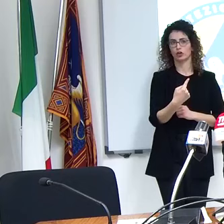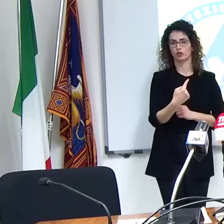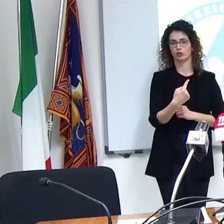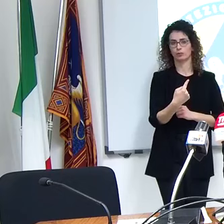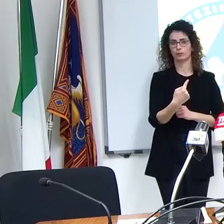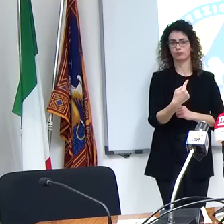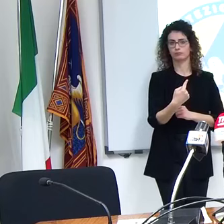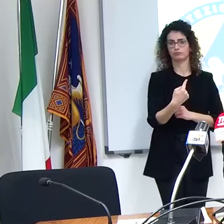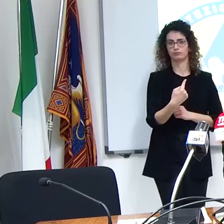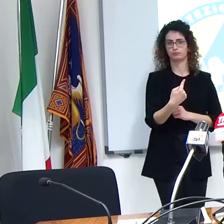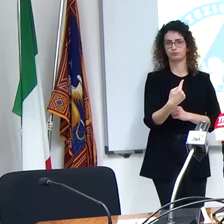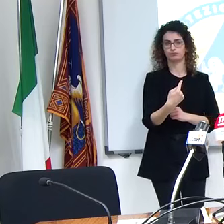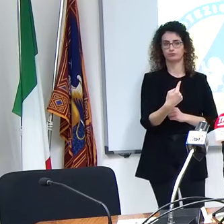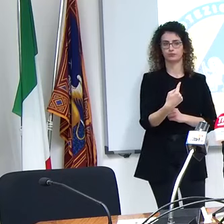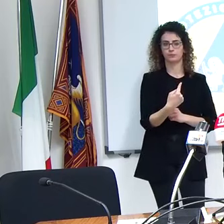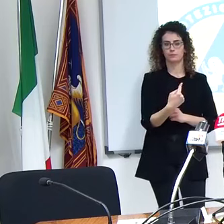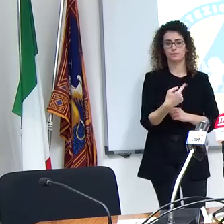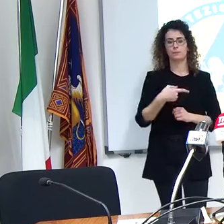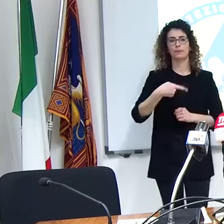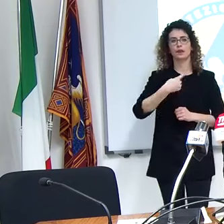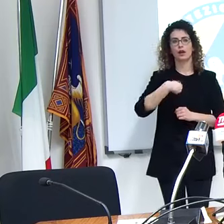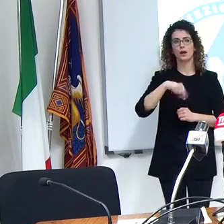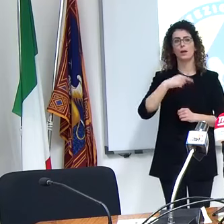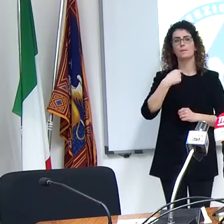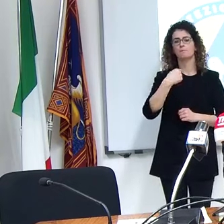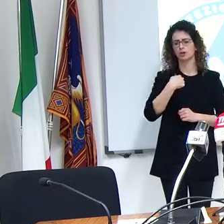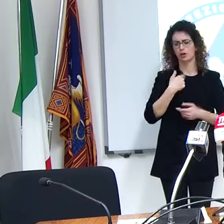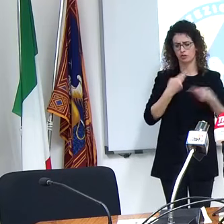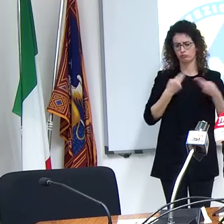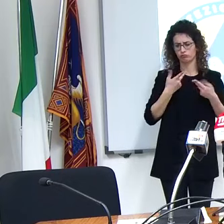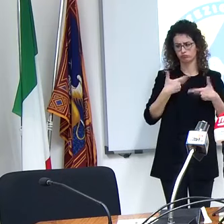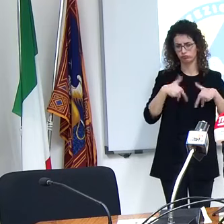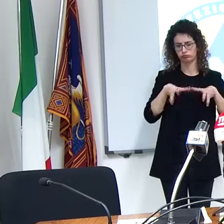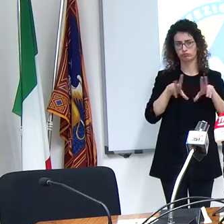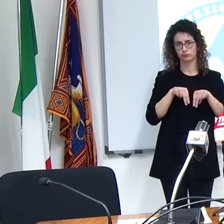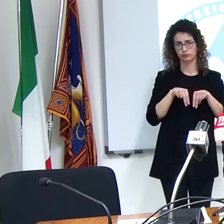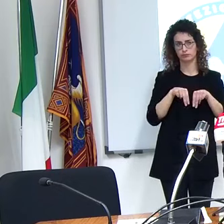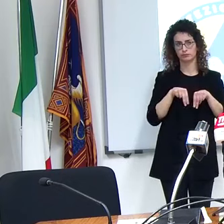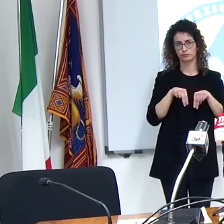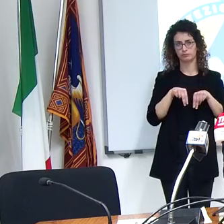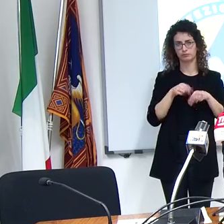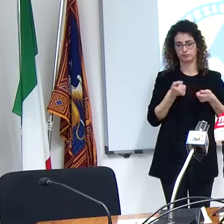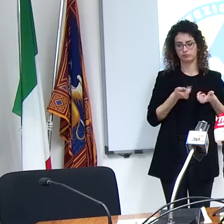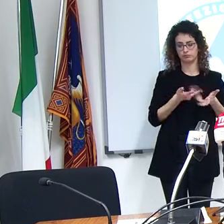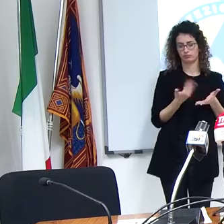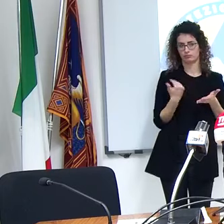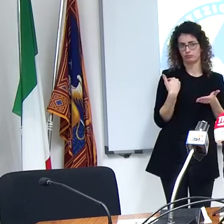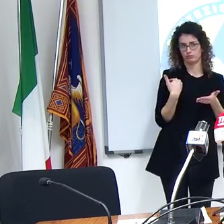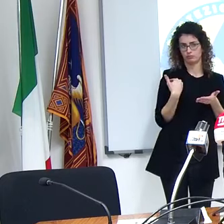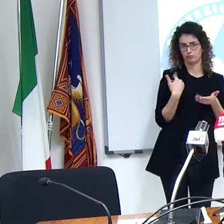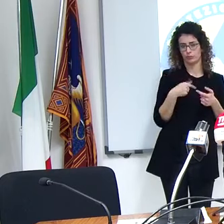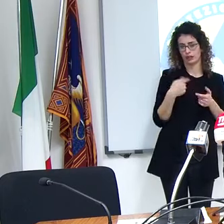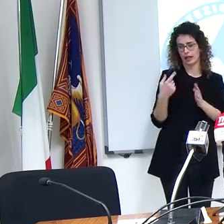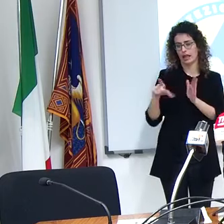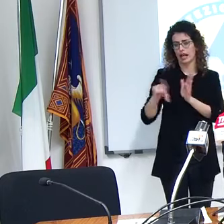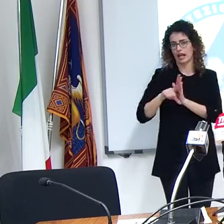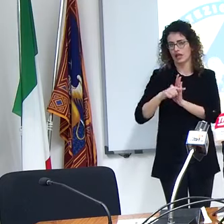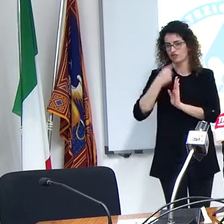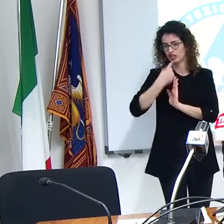sottolineato che noi avevamo e anche io ho rifatto il calcolo degli ultimi dati disponibili come dice il decreto